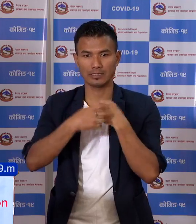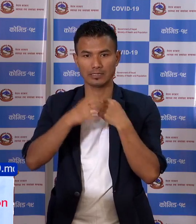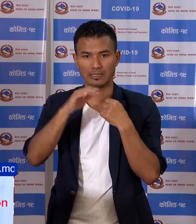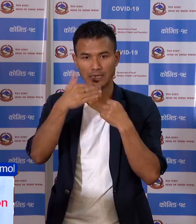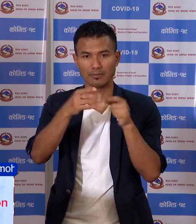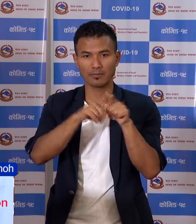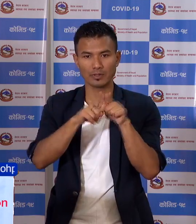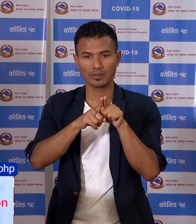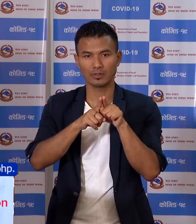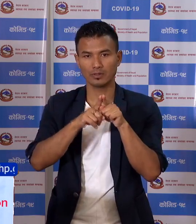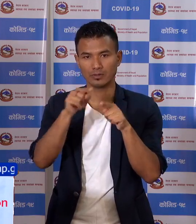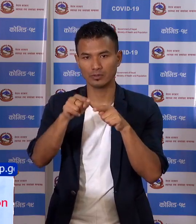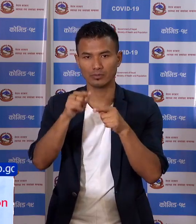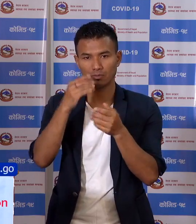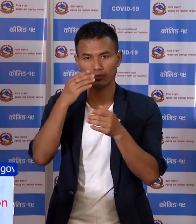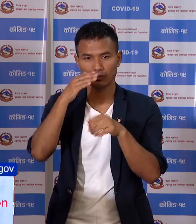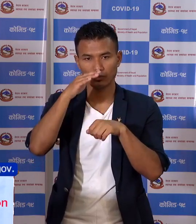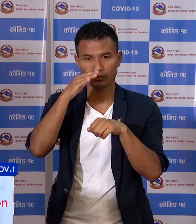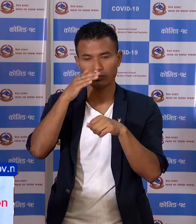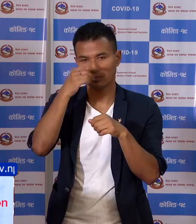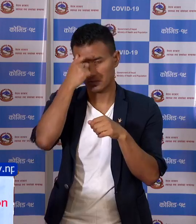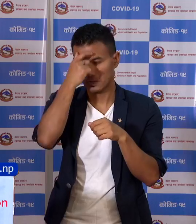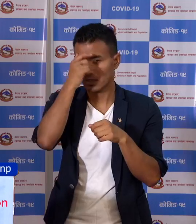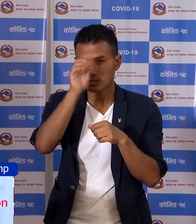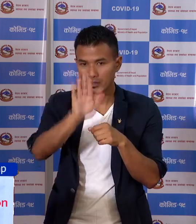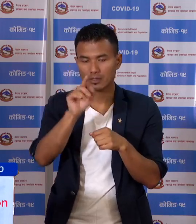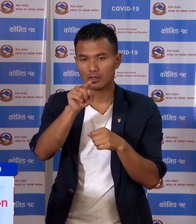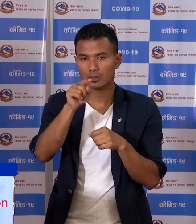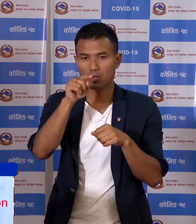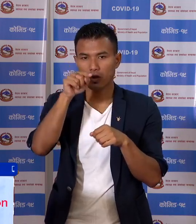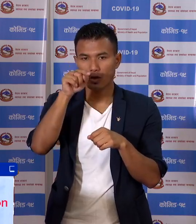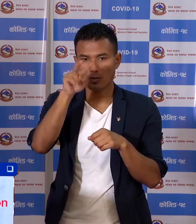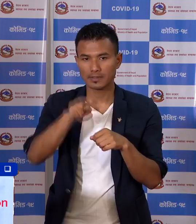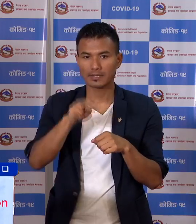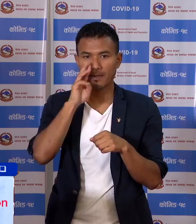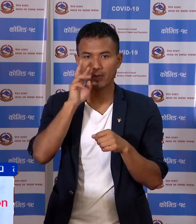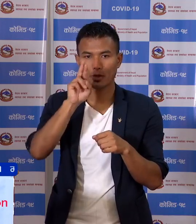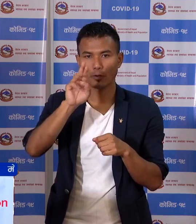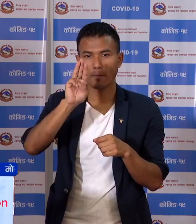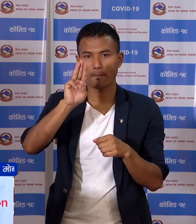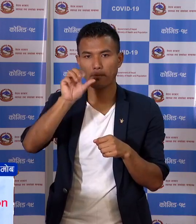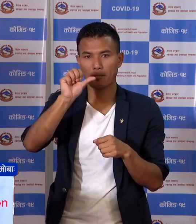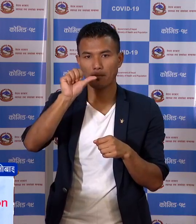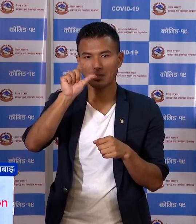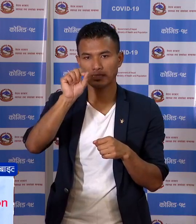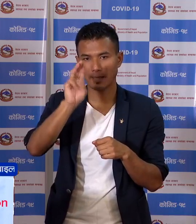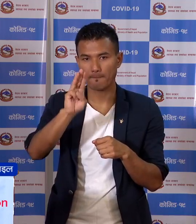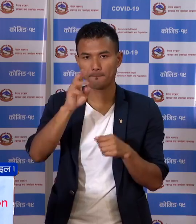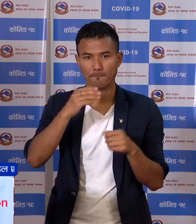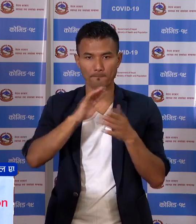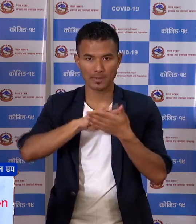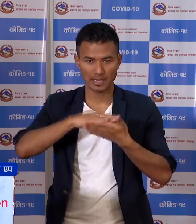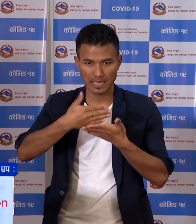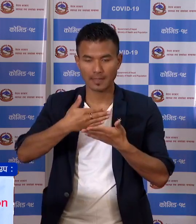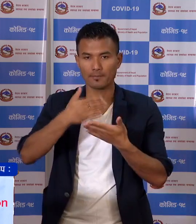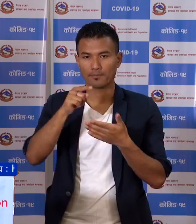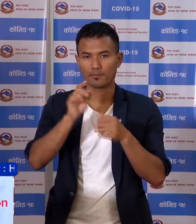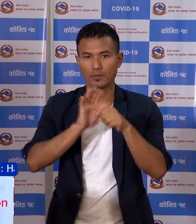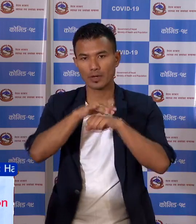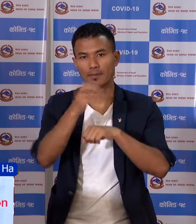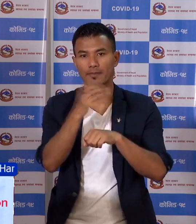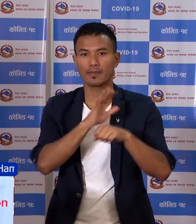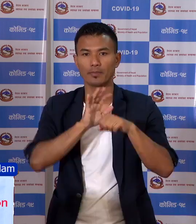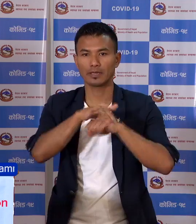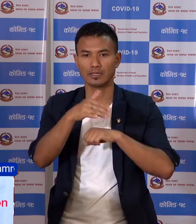अचुद पारेको अवस्ता छा र अईलेको संदरर मा रमजान महिना खासगरी जून येवटा चाहिए इबादत को महिना र बड़ी